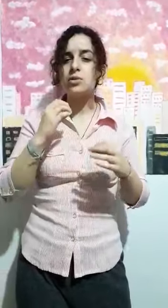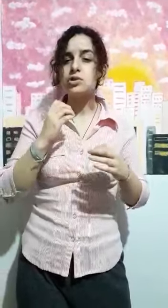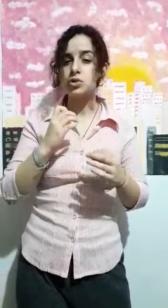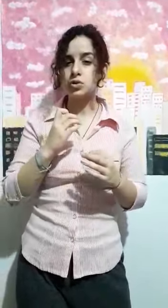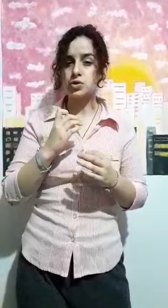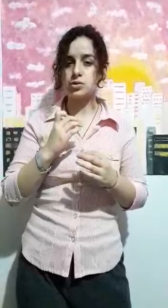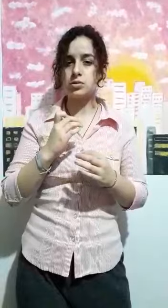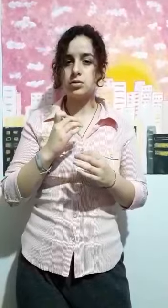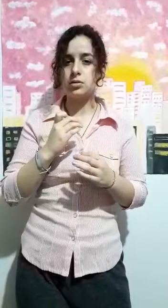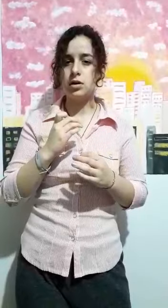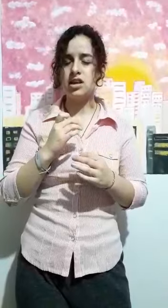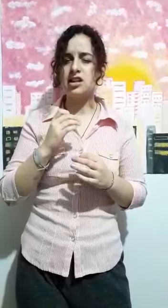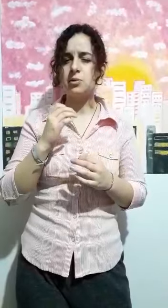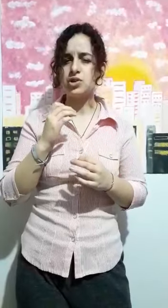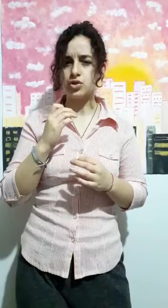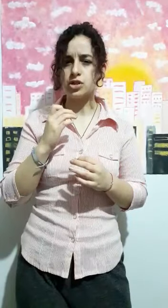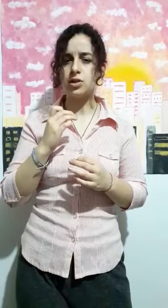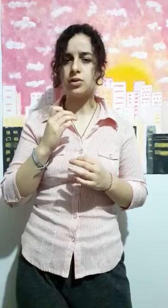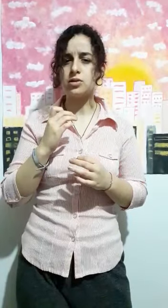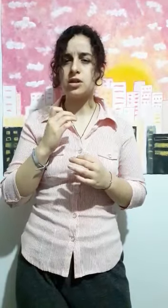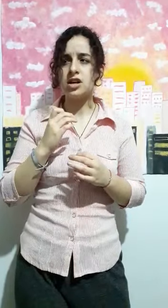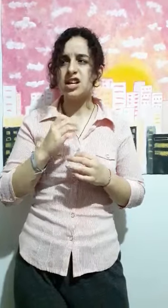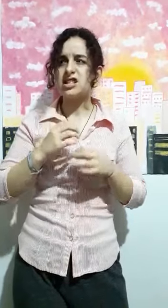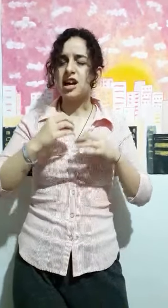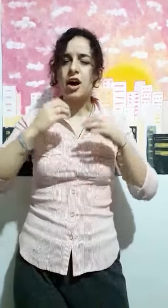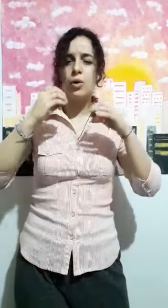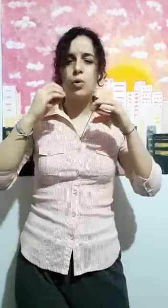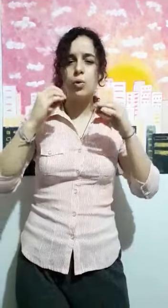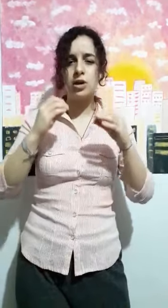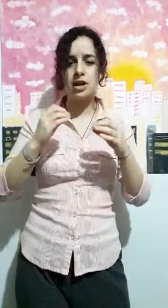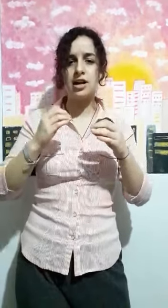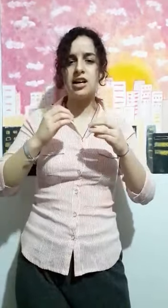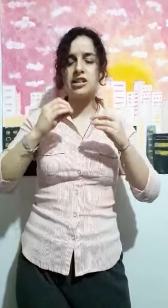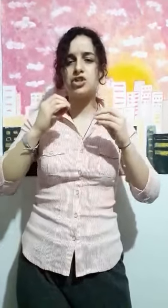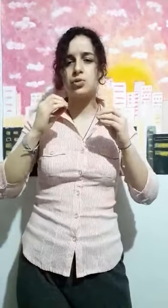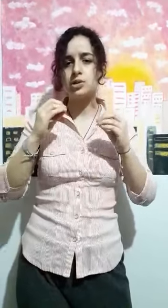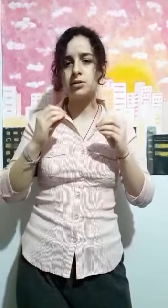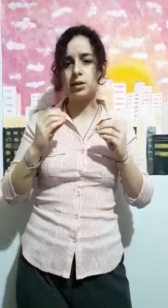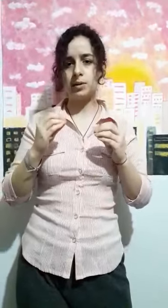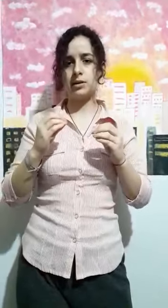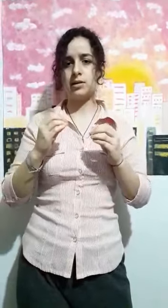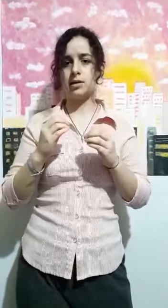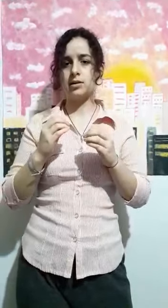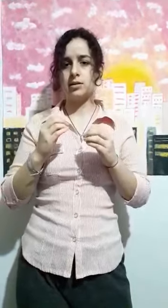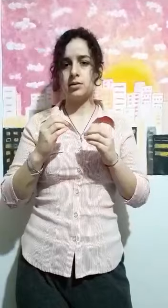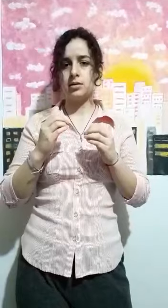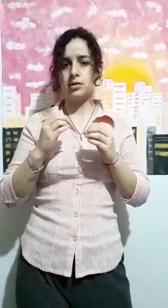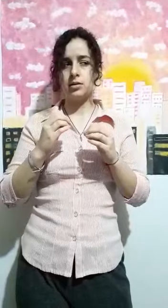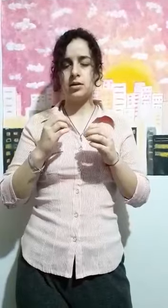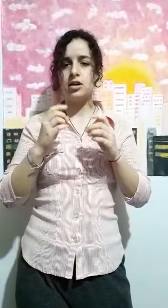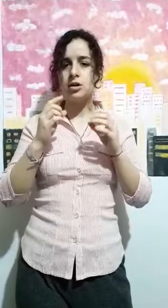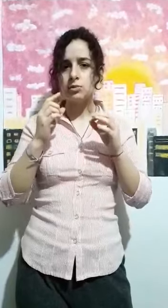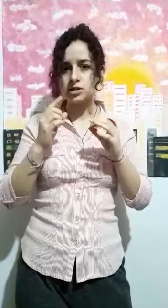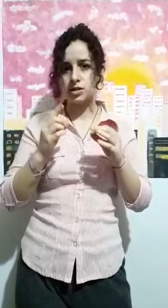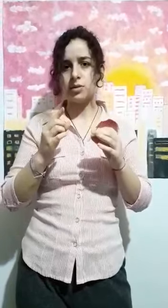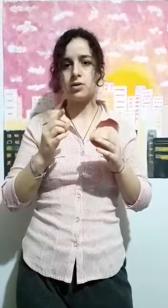vosotros y el de vuestros hijos está única y exclusivamente en vuestras manos?